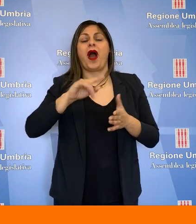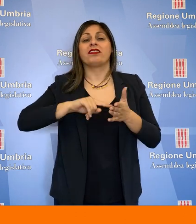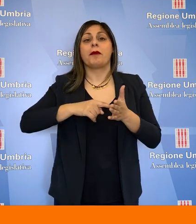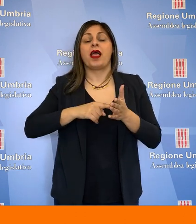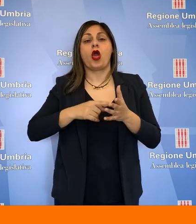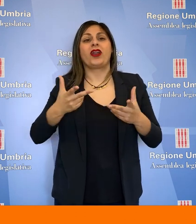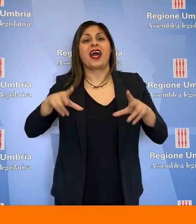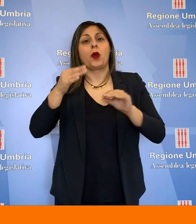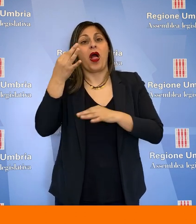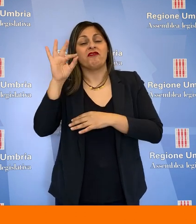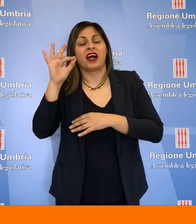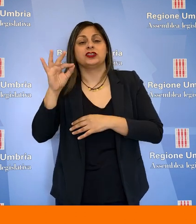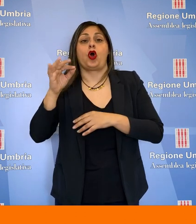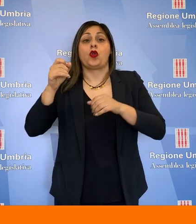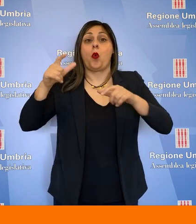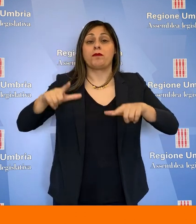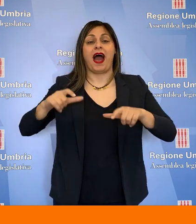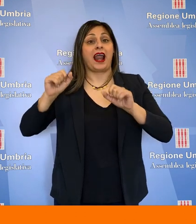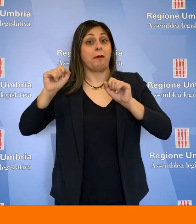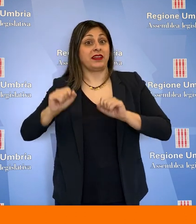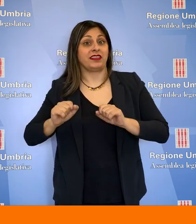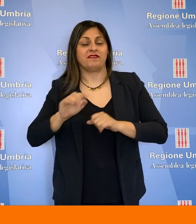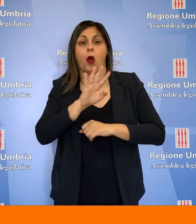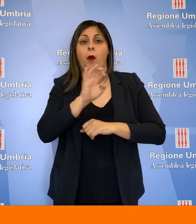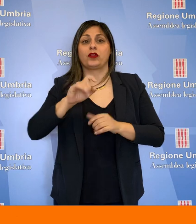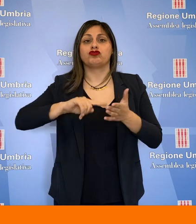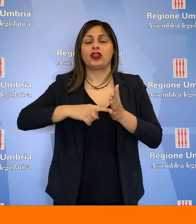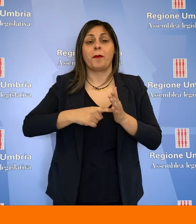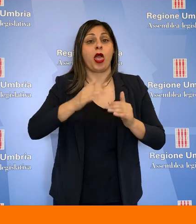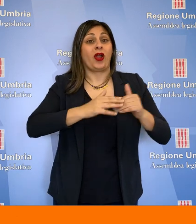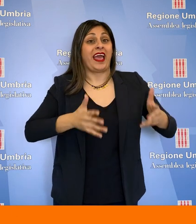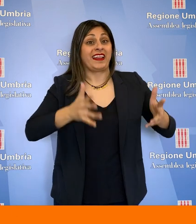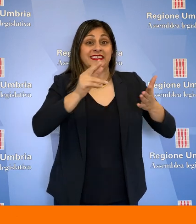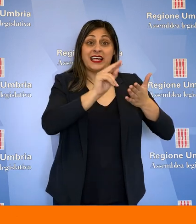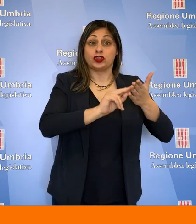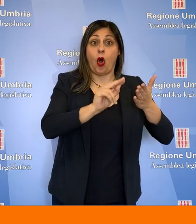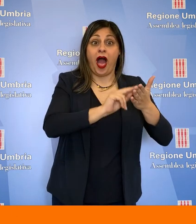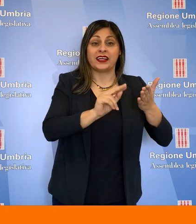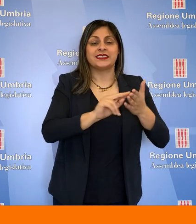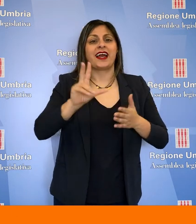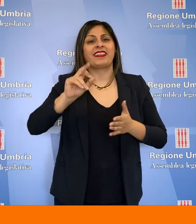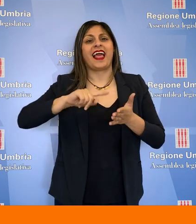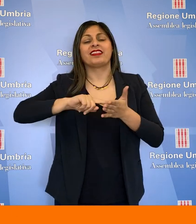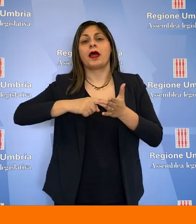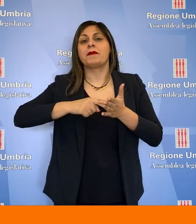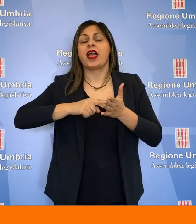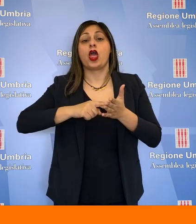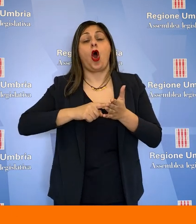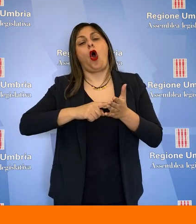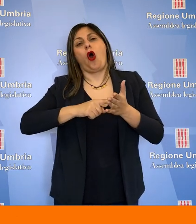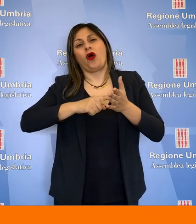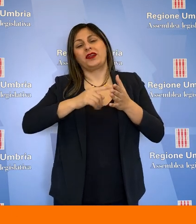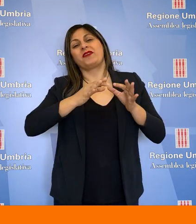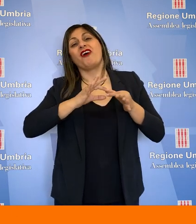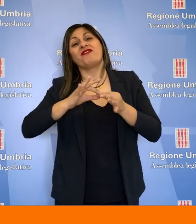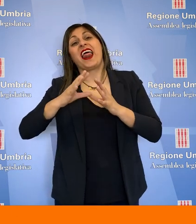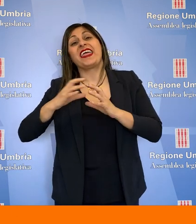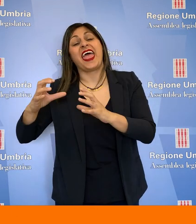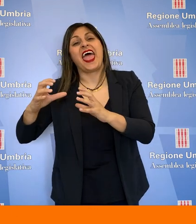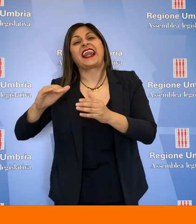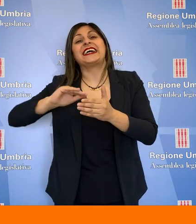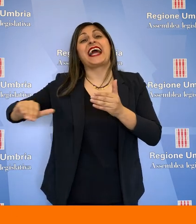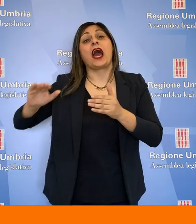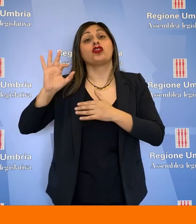milioni per la riqualificazione urbana e abitativa, 400 milioni per l'edilizia scolastica, 30 milioni per la